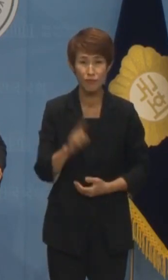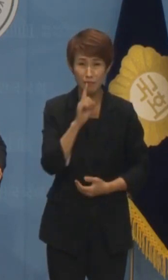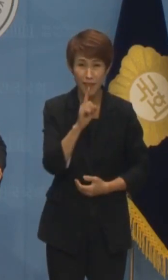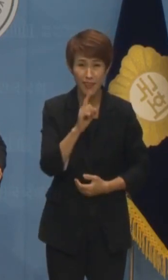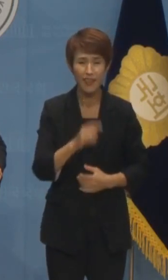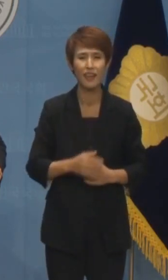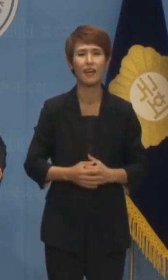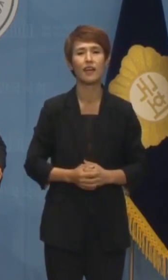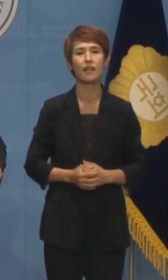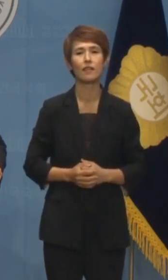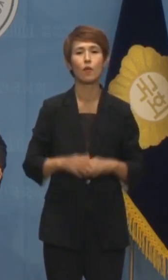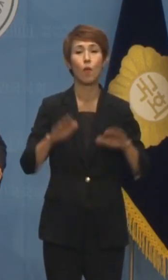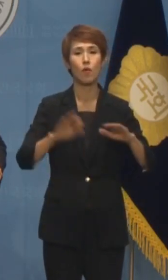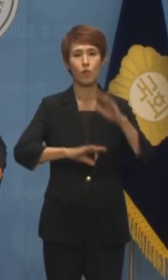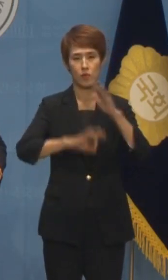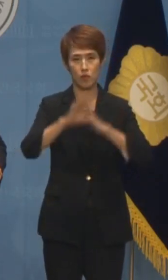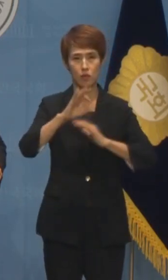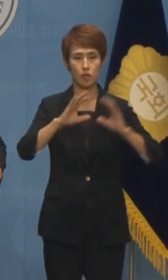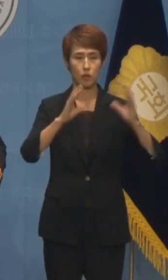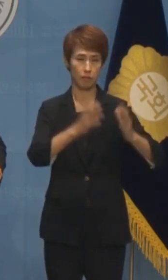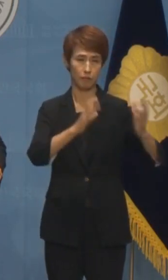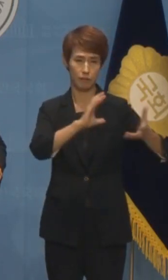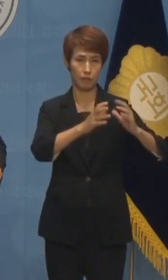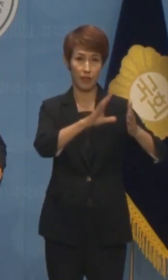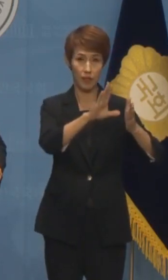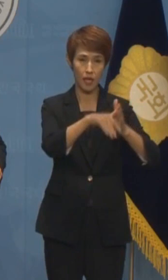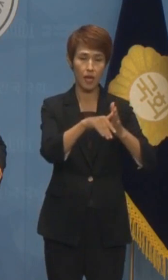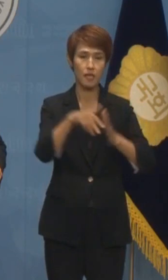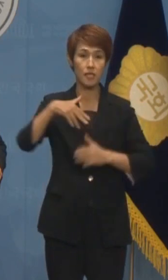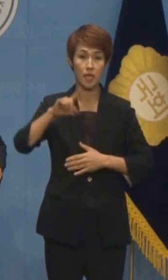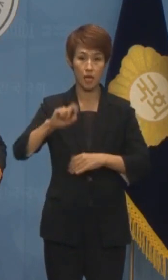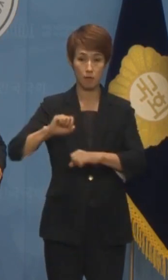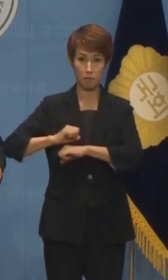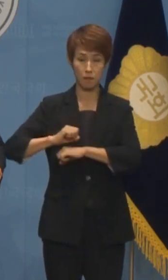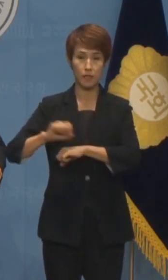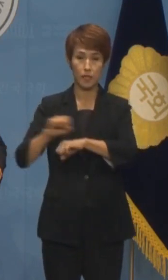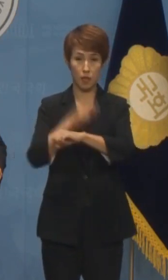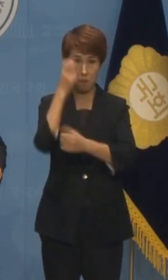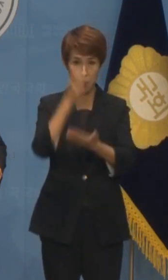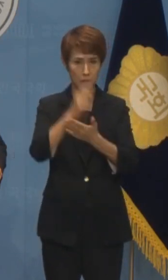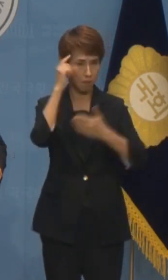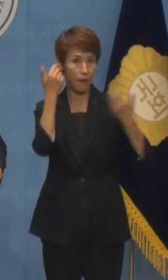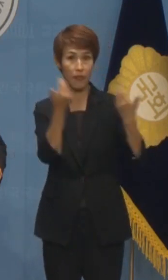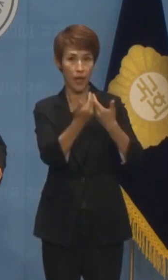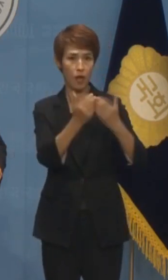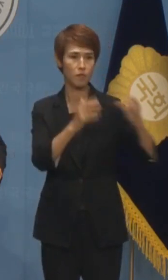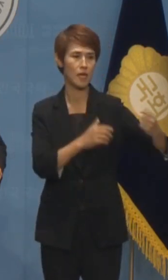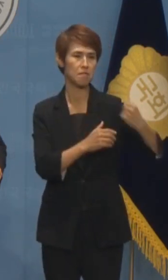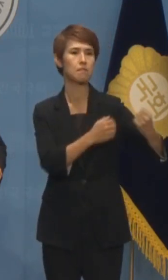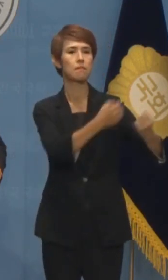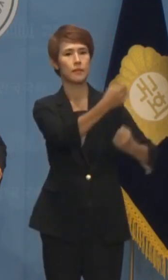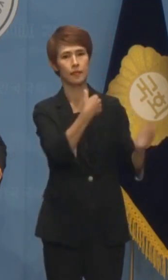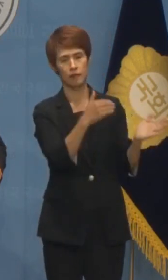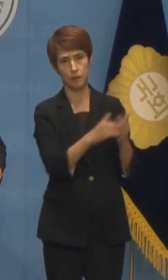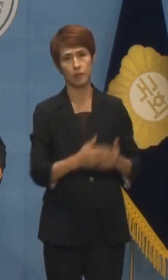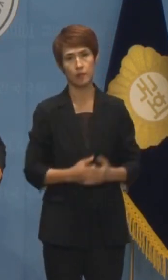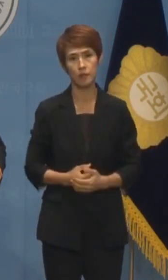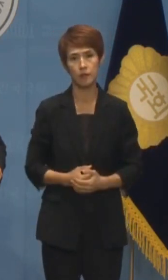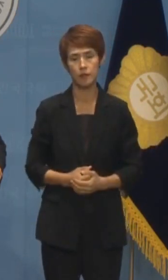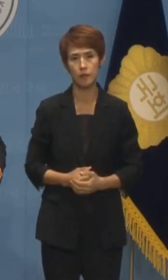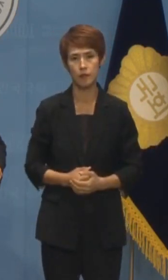의원총회를 통해 최상병 특험법 재의결 반대 입장을 당론으로 정했습니다.